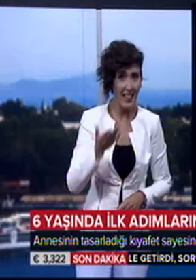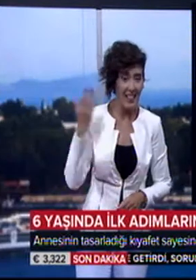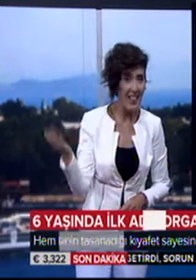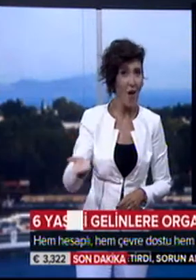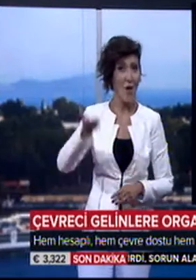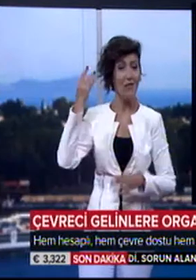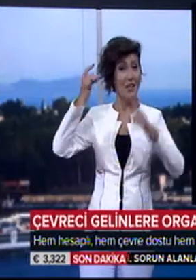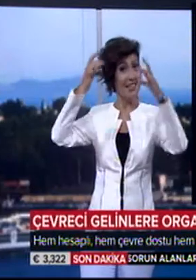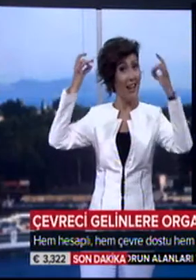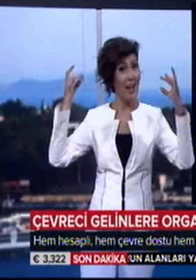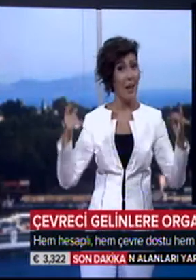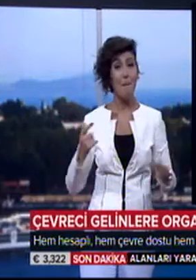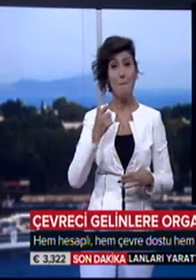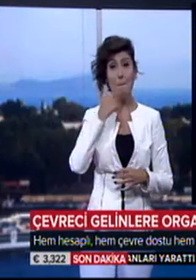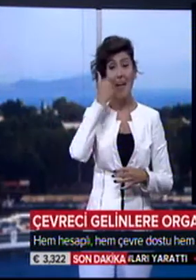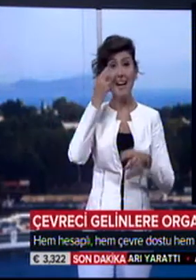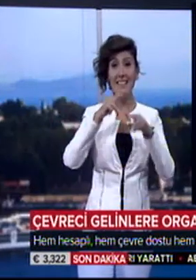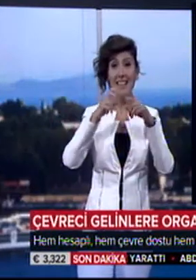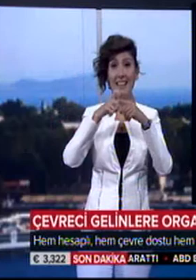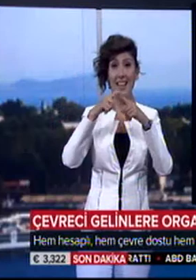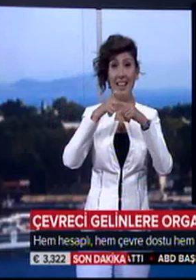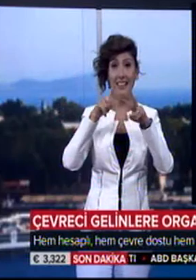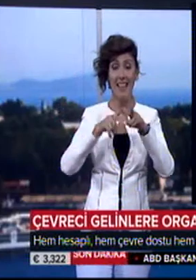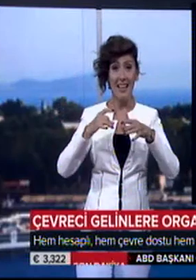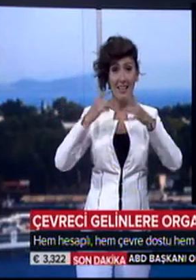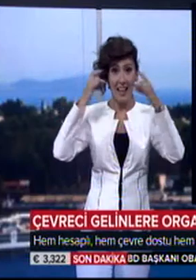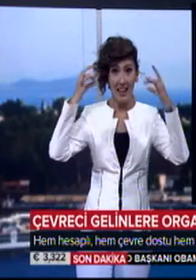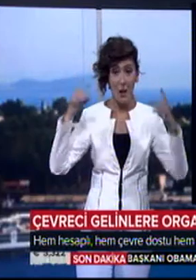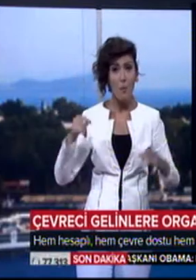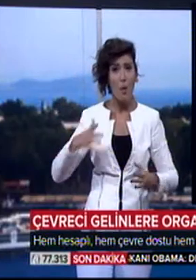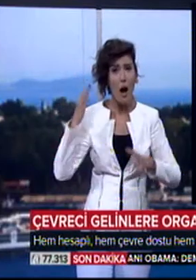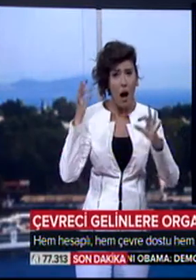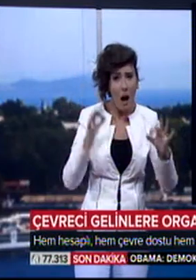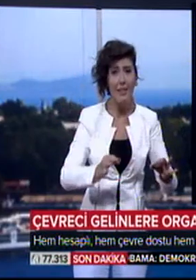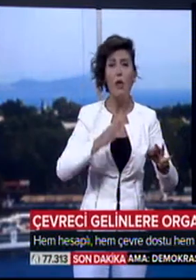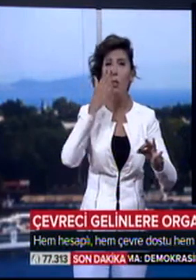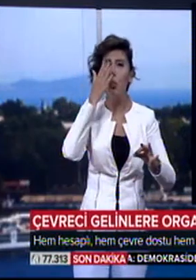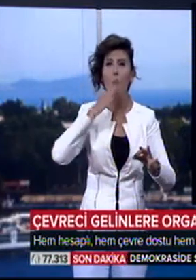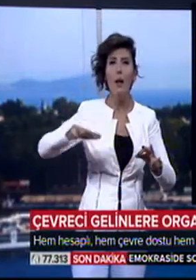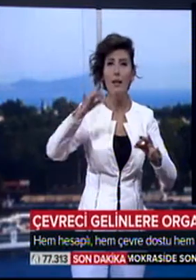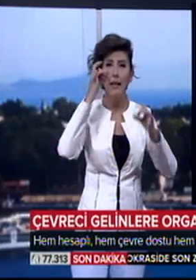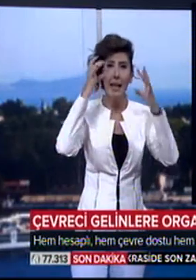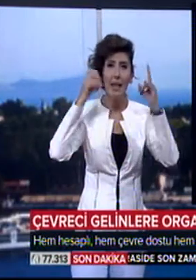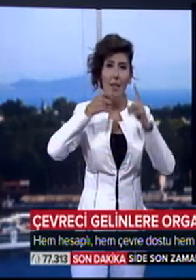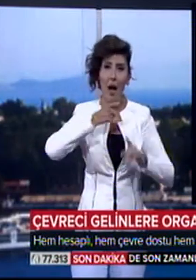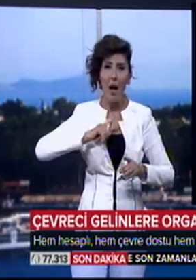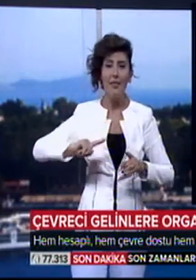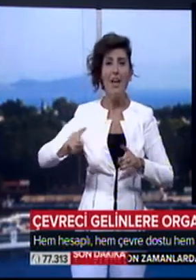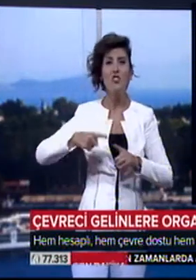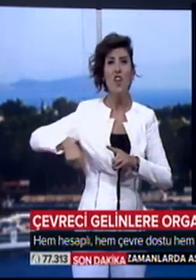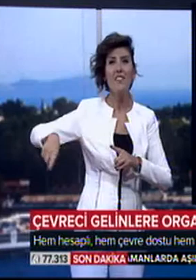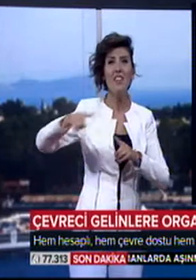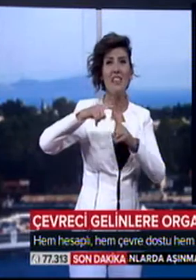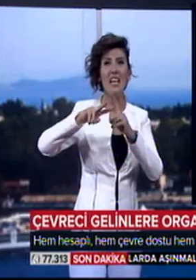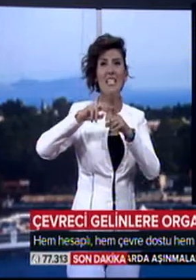gelinler beyaz ketenden gelinlikler giyerdi. Bu akım günümüzün doğallığa yönelen gelin adayları ve çevreci tasarımcılar tarafından